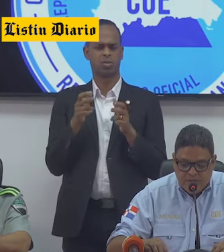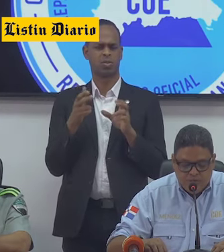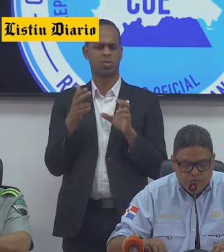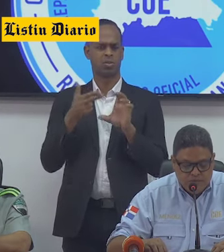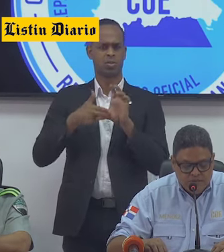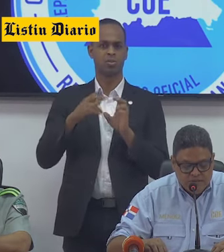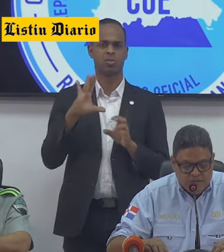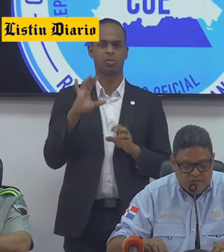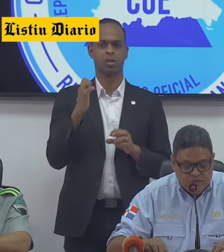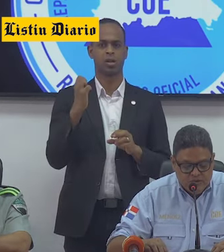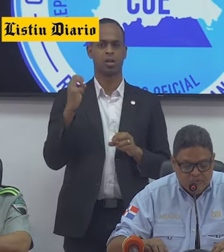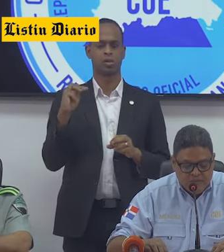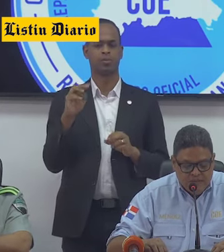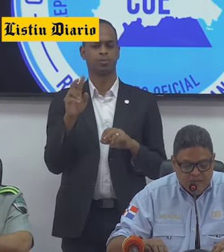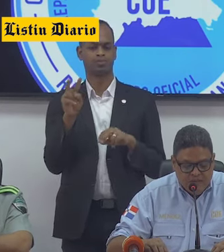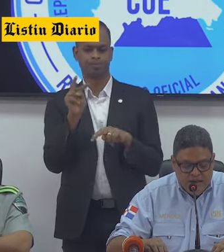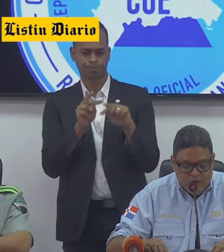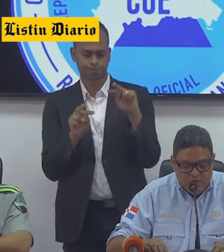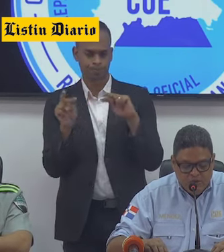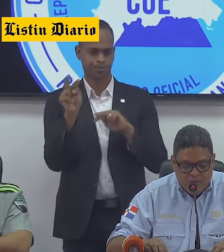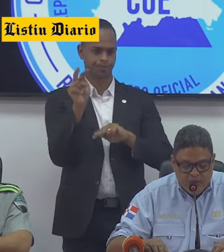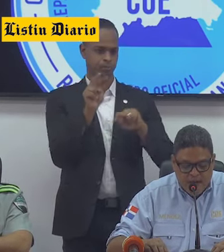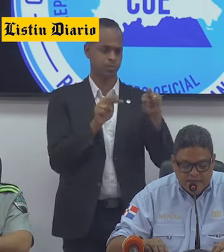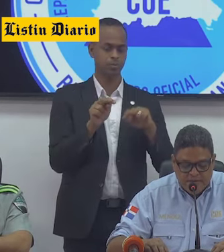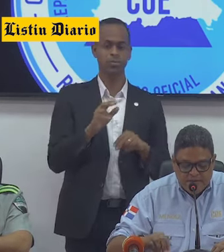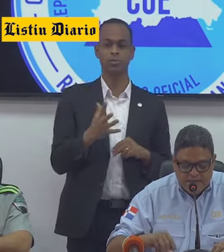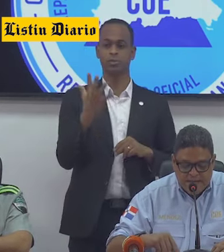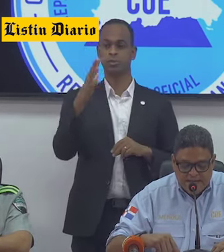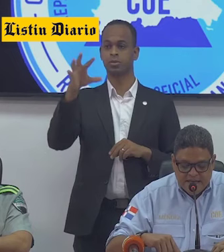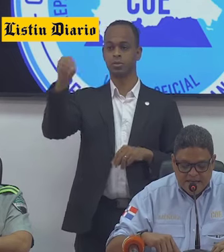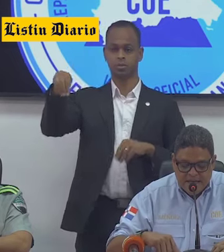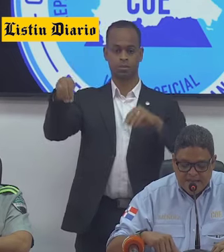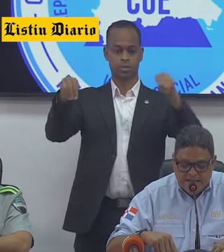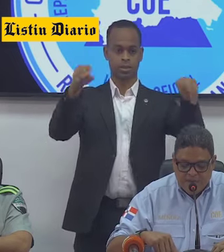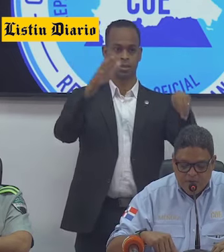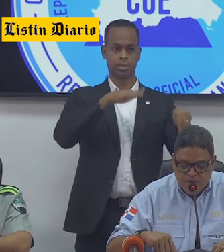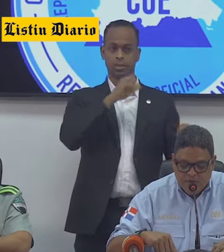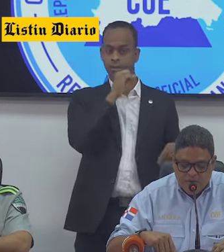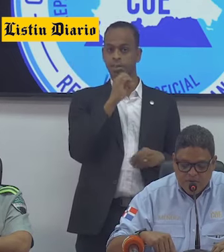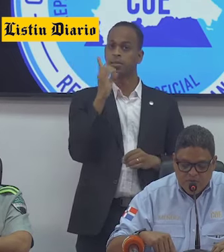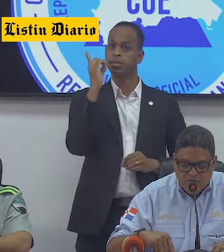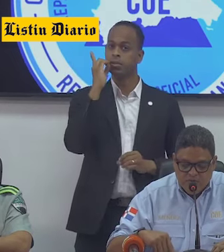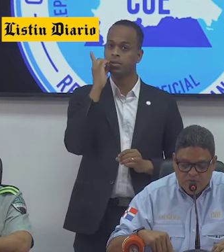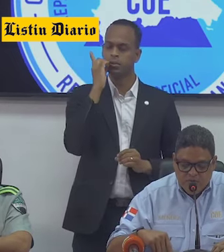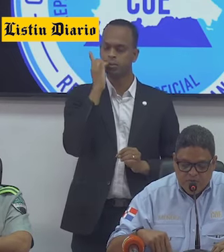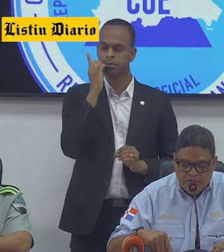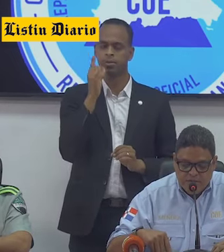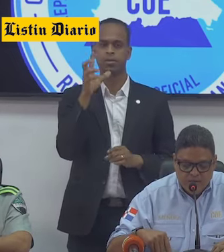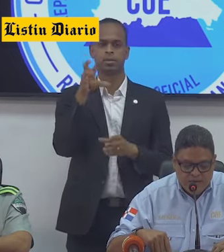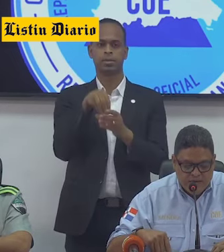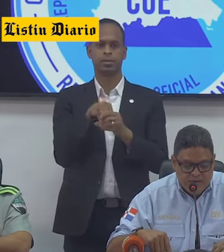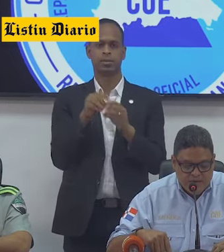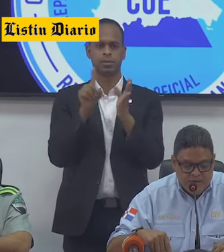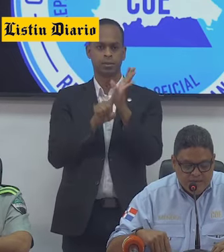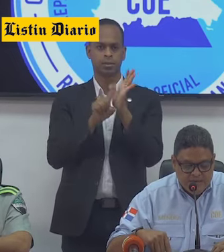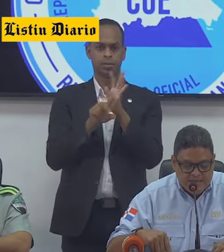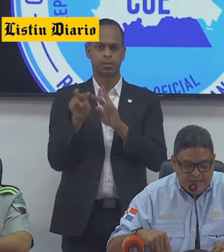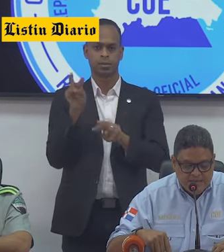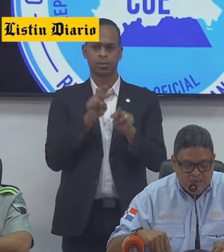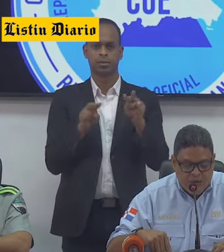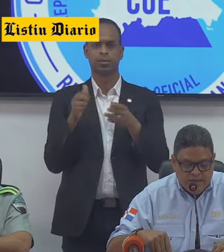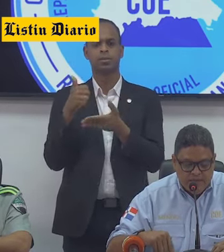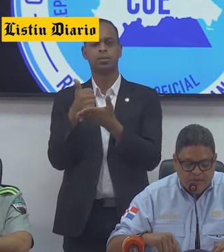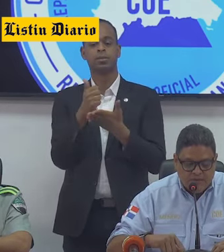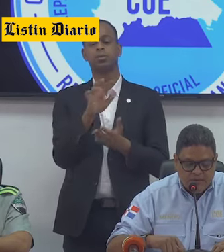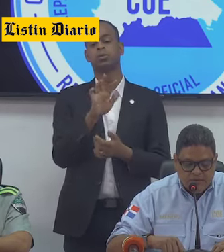estableció puntos de chequeos en los cinco peajes principales de la ciudad de Santo Domingo, donde fueron inspeccionados y